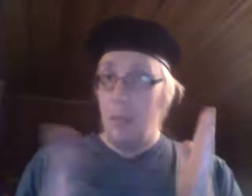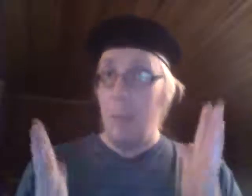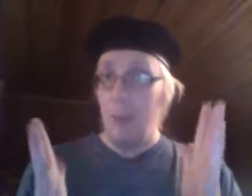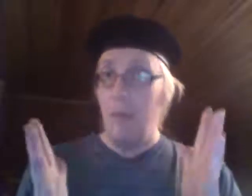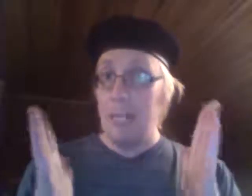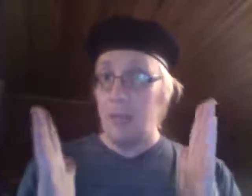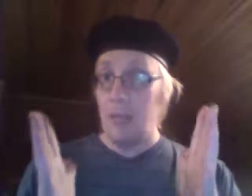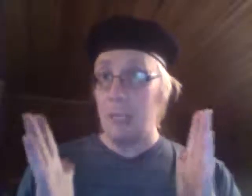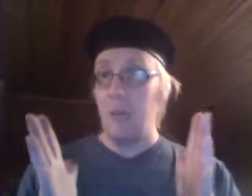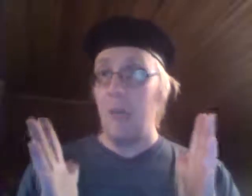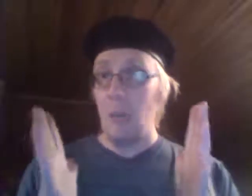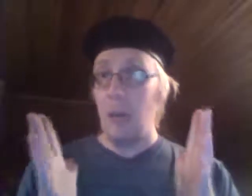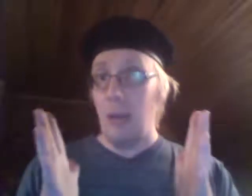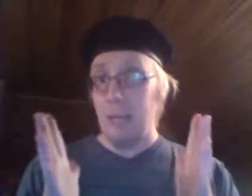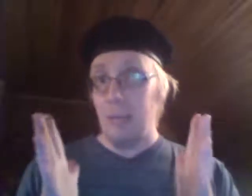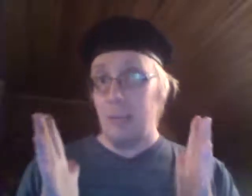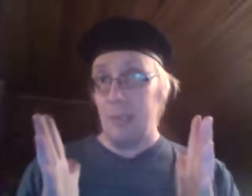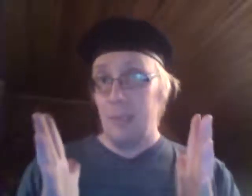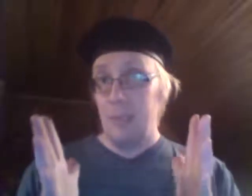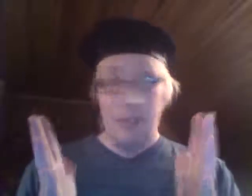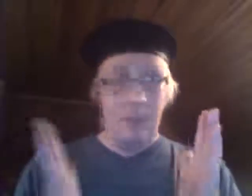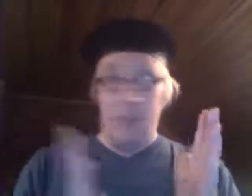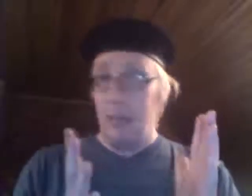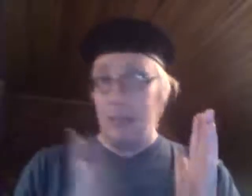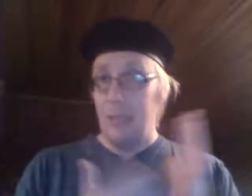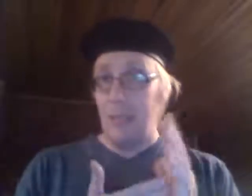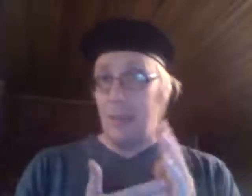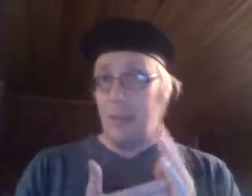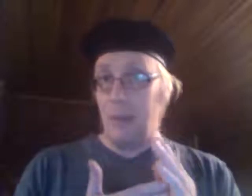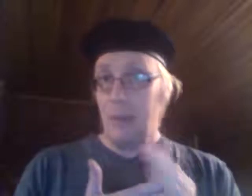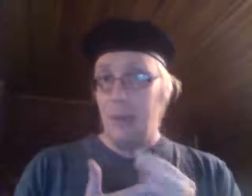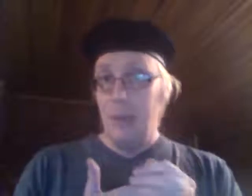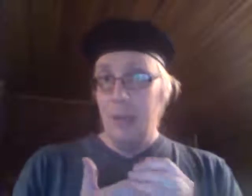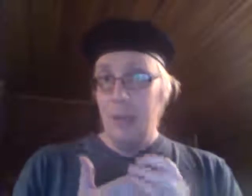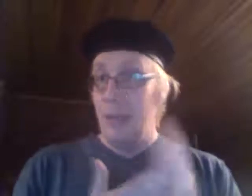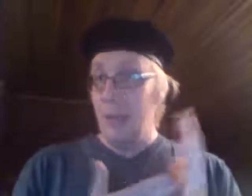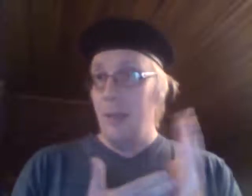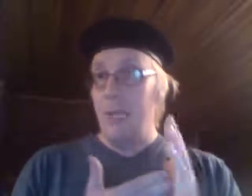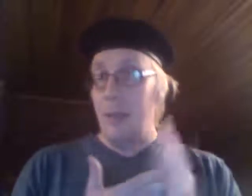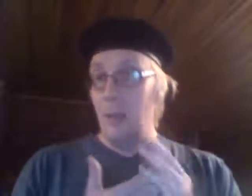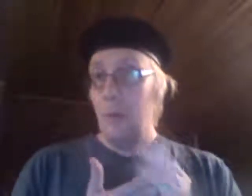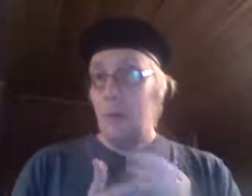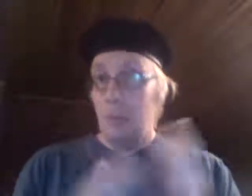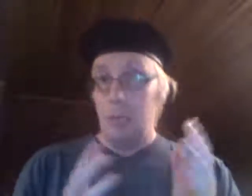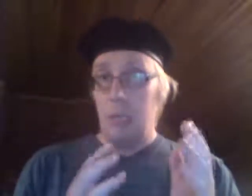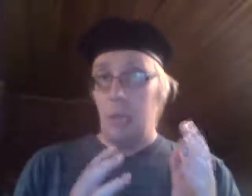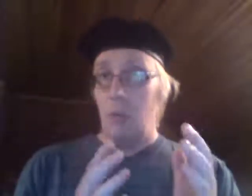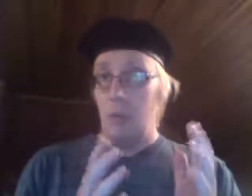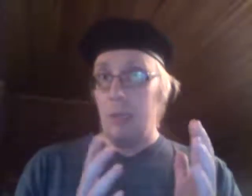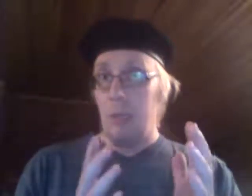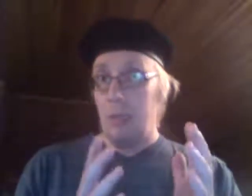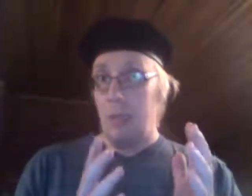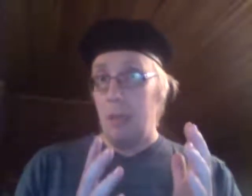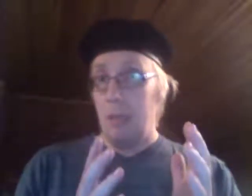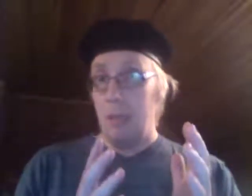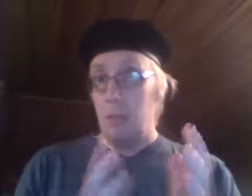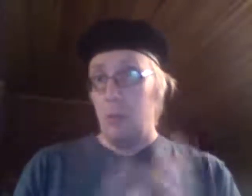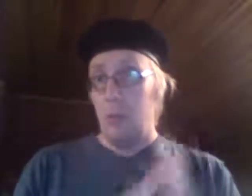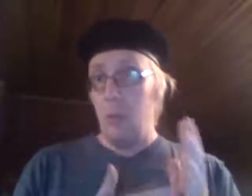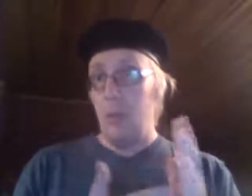Maapallon väestö kasvaa ja ruokaa tarvitaan. Ja hintakin varmaan menee. Mitäkö luulet, jos EU yrittää omina maataloustuottajaan myydä